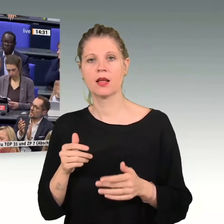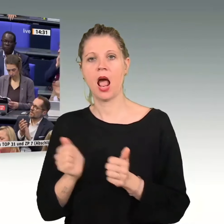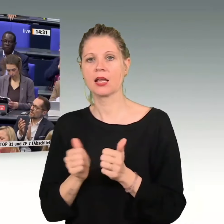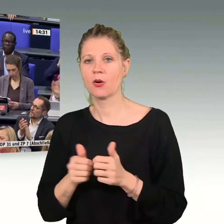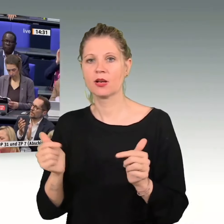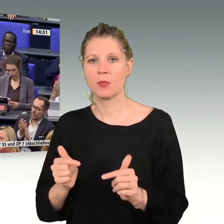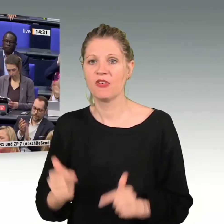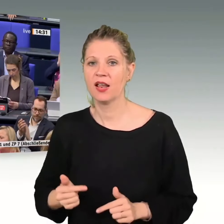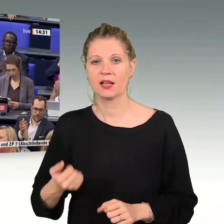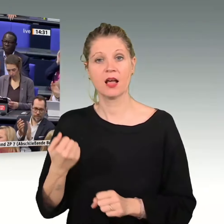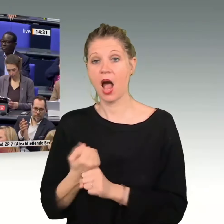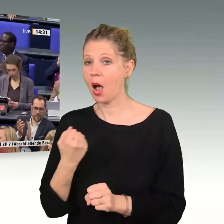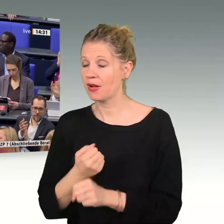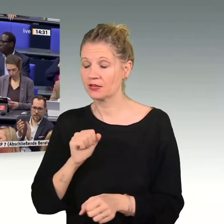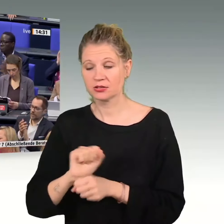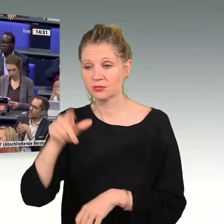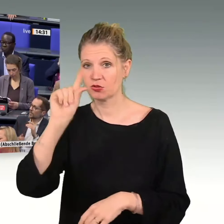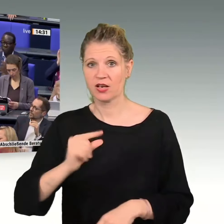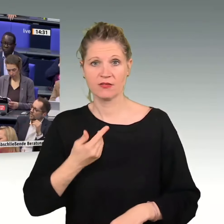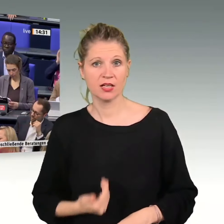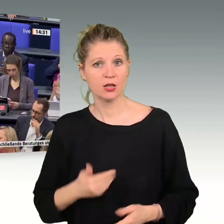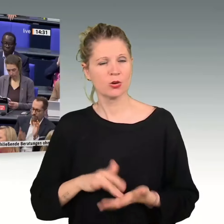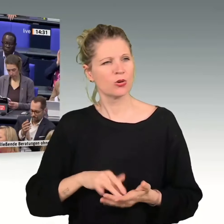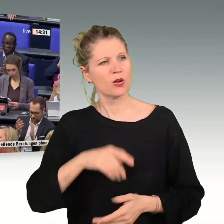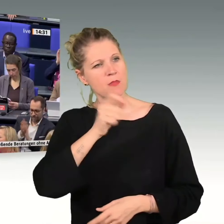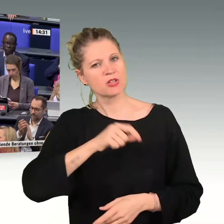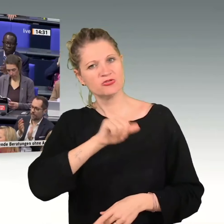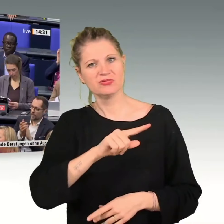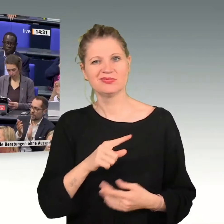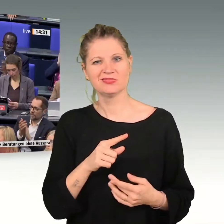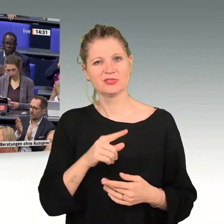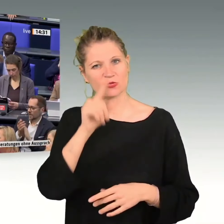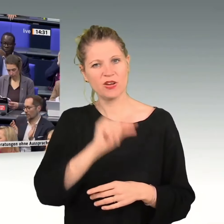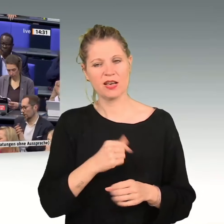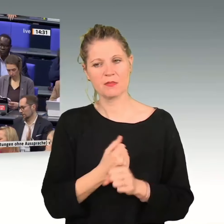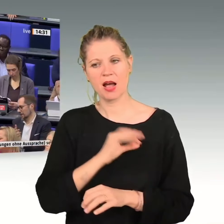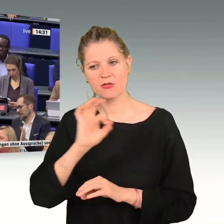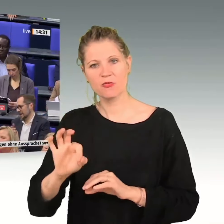aber zu wenig verdienen, weil Leute, Ihres Gedankenschlags zu wenig dafür getan haben.